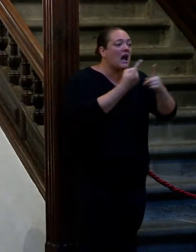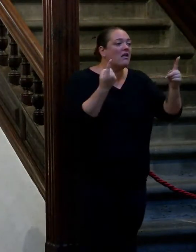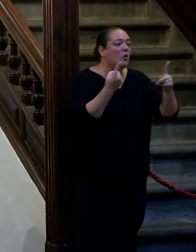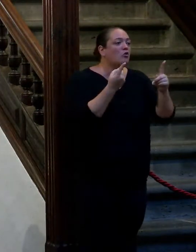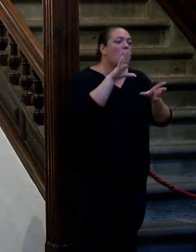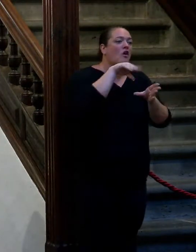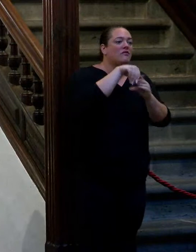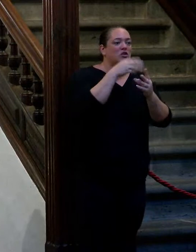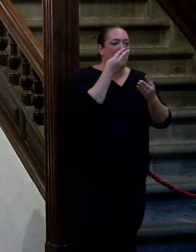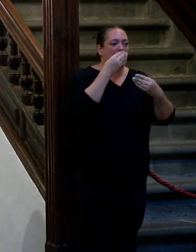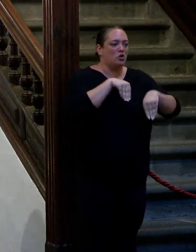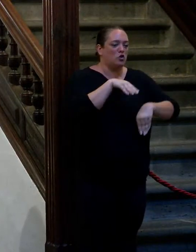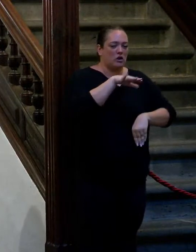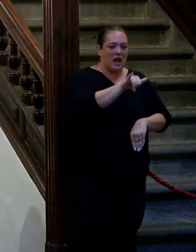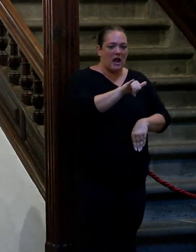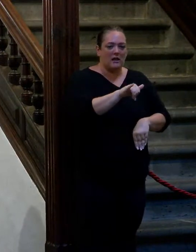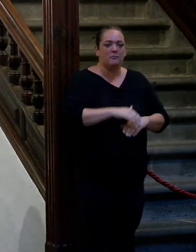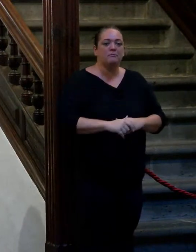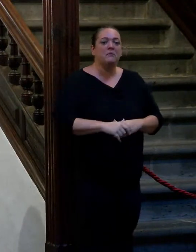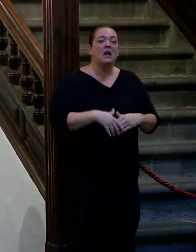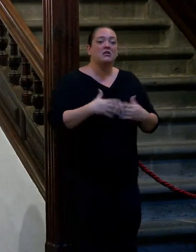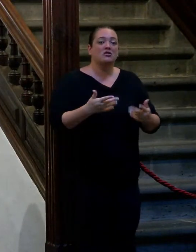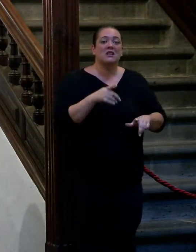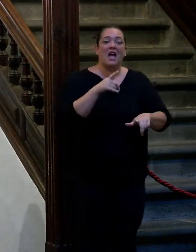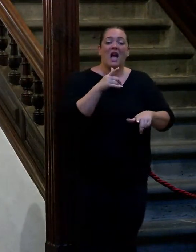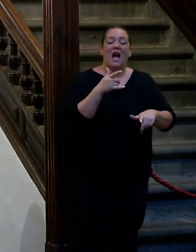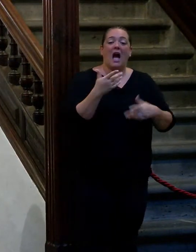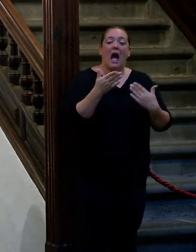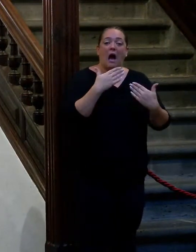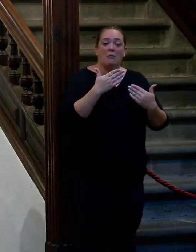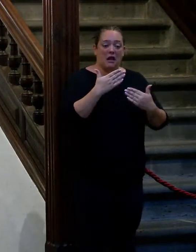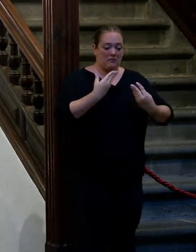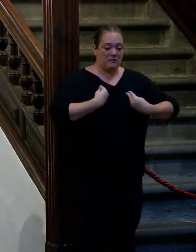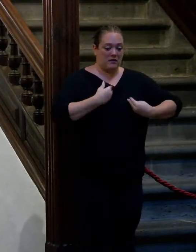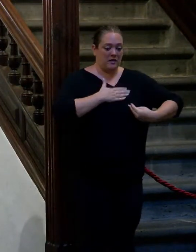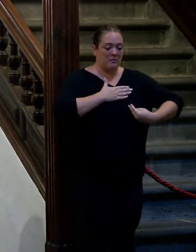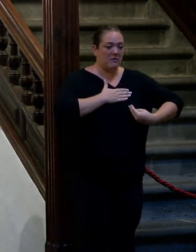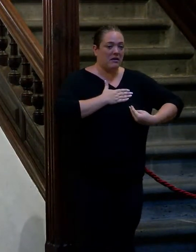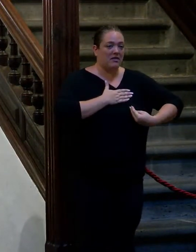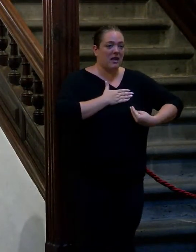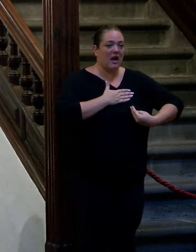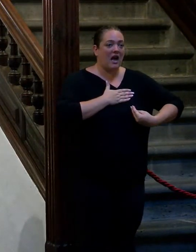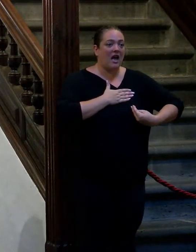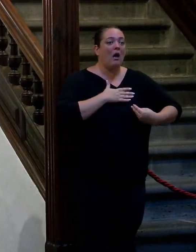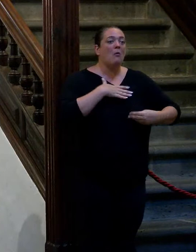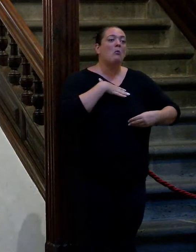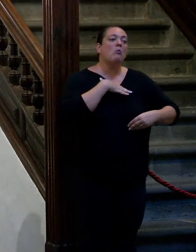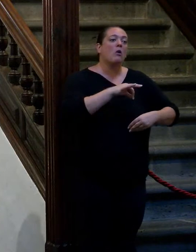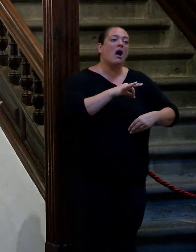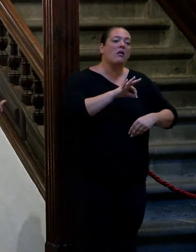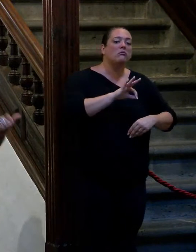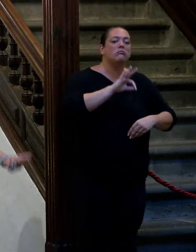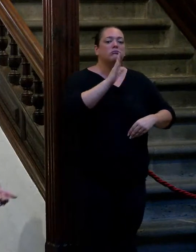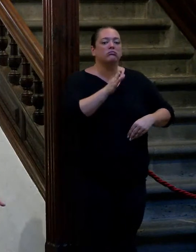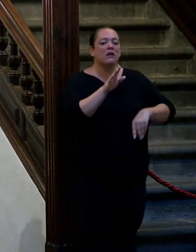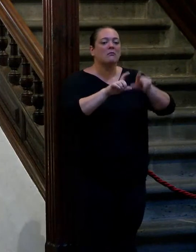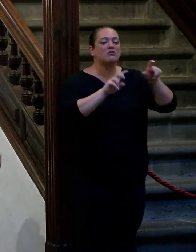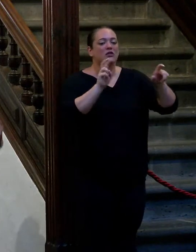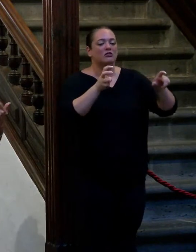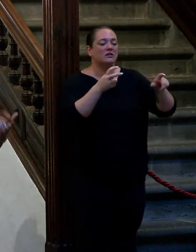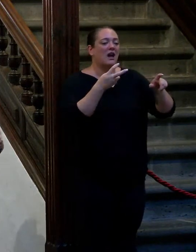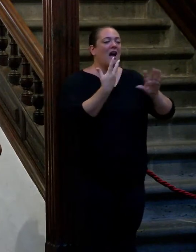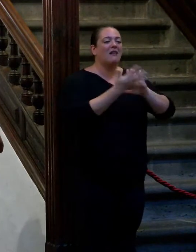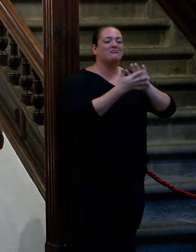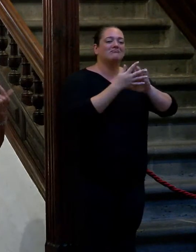novela pero yo creo que la vida cuando hablas de los demás o cuando hablas de tu vida inevitablemente salpicas a otra gente y tienes que hablar de amores